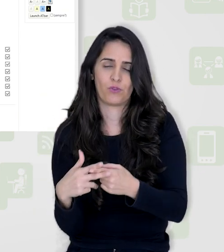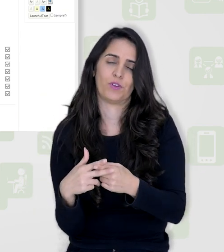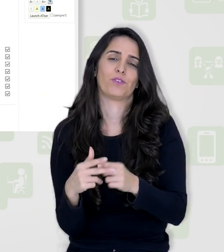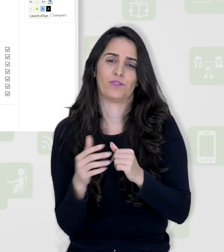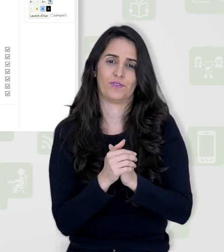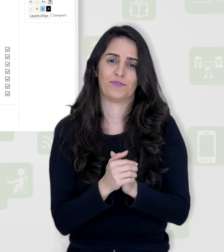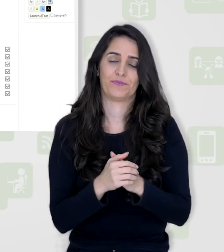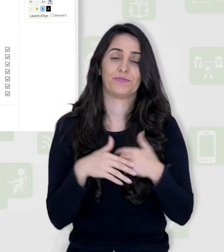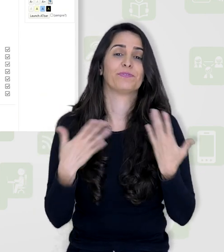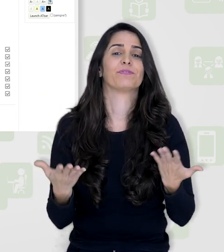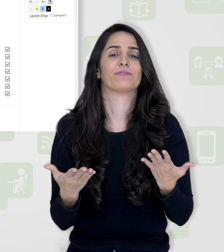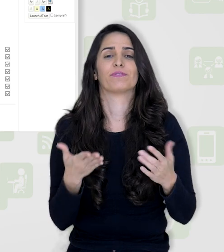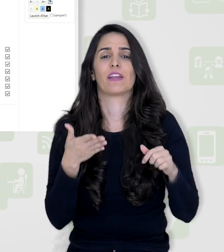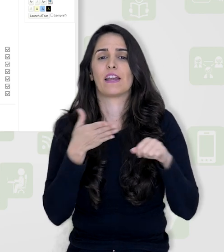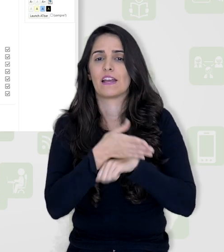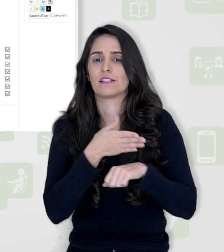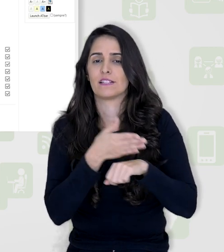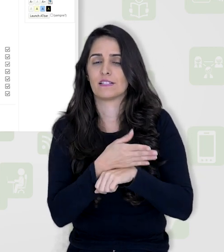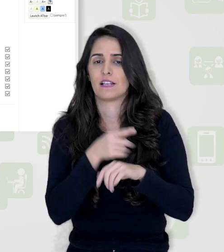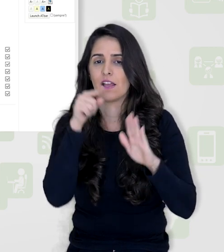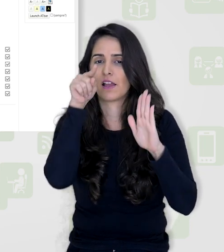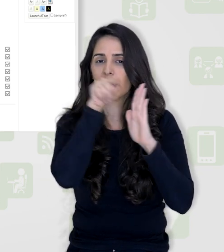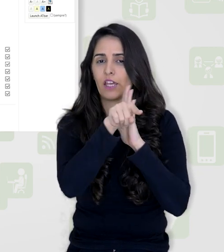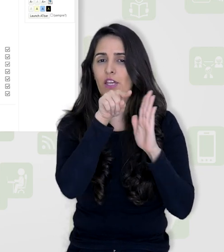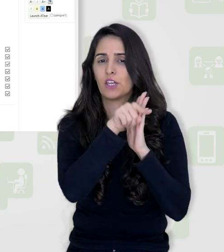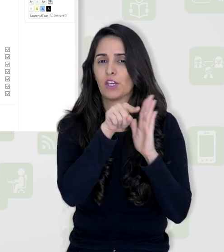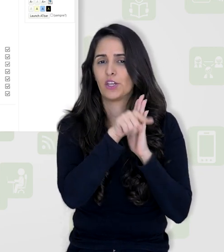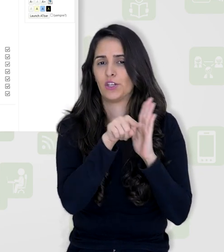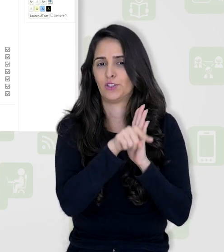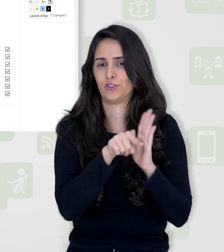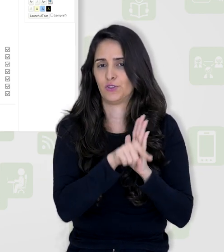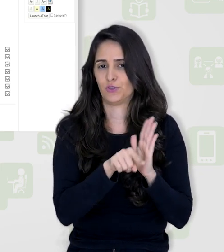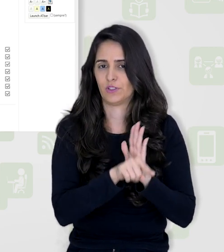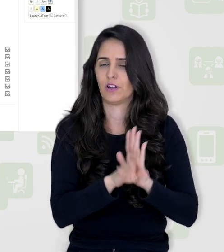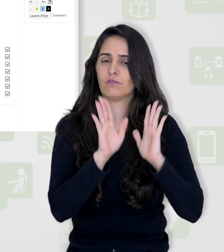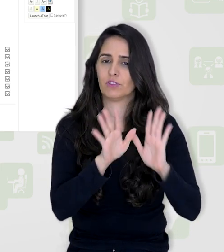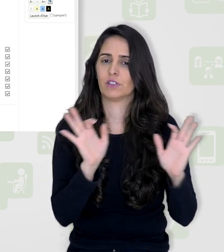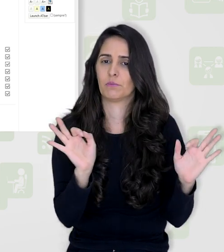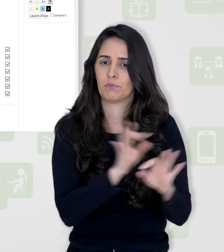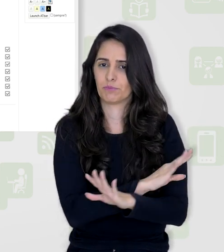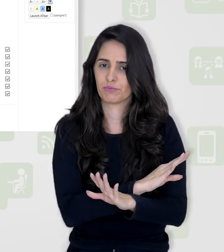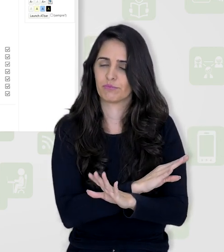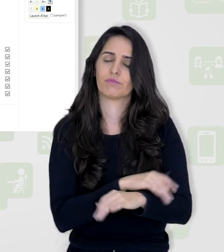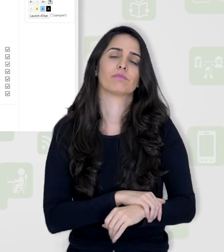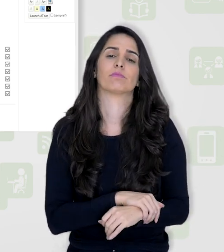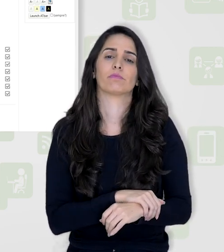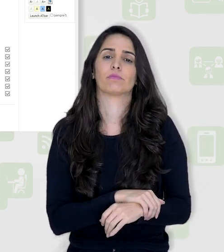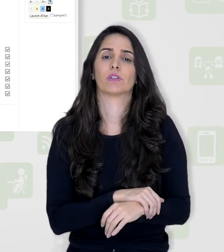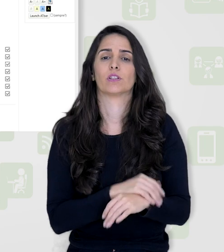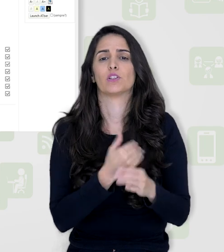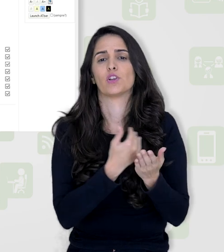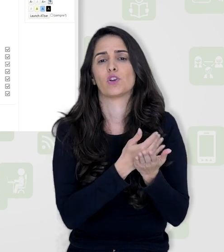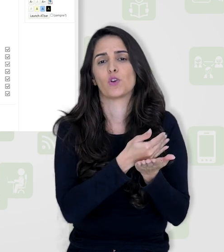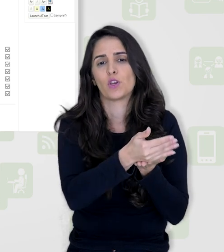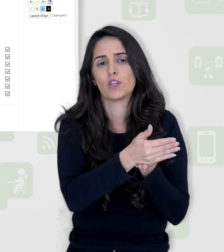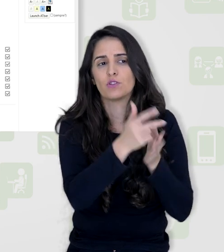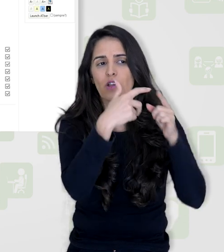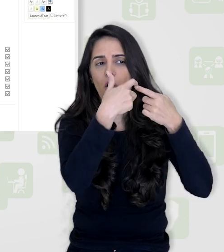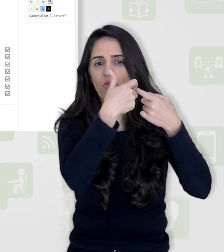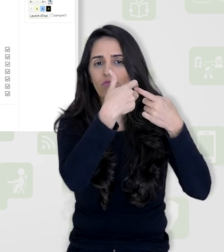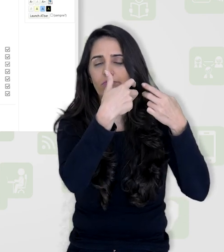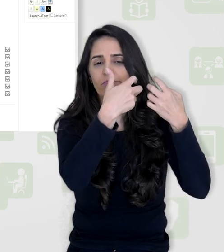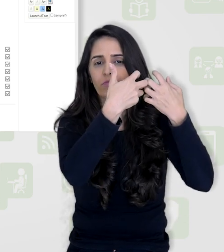Continuando, vamos então acessar o questionário que nós já criamos e fizemos as configurações